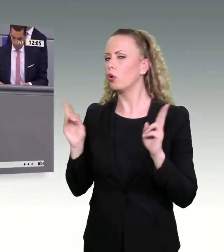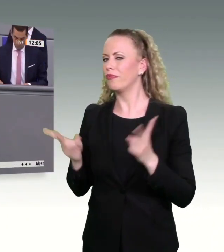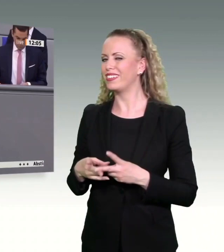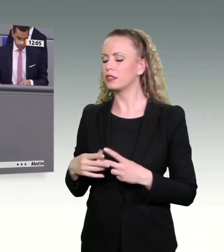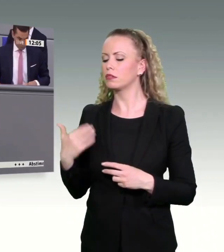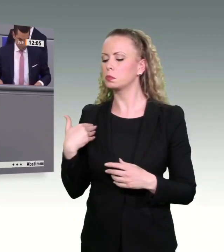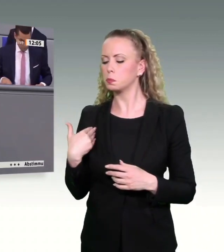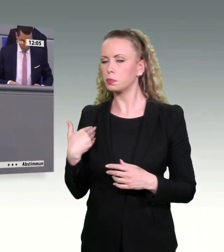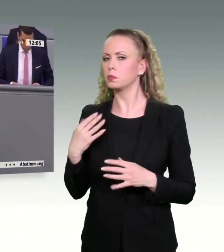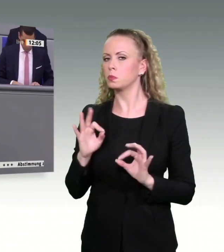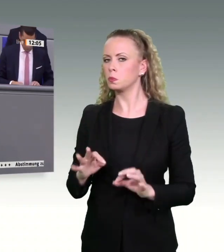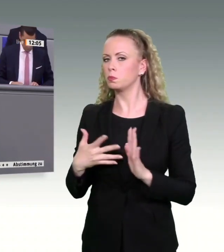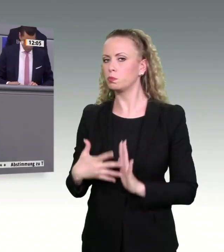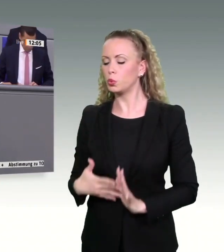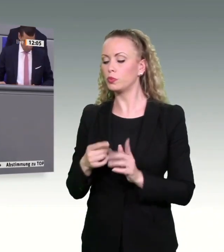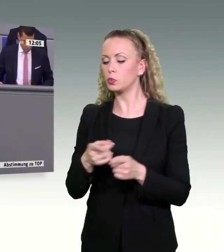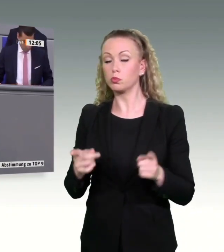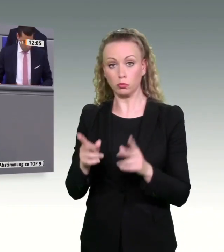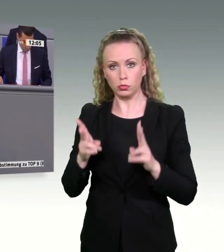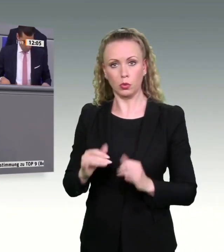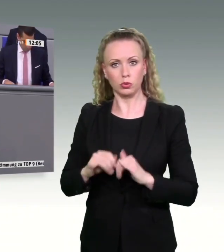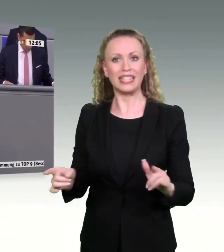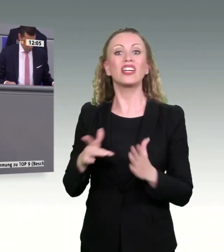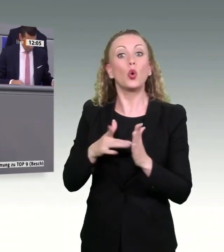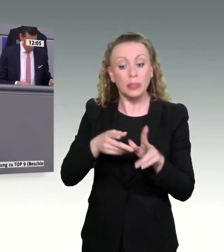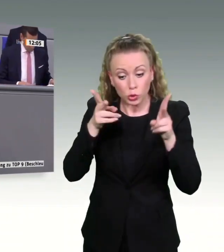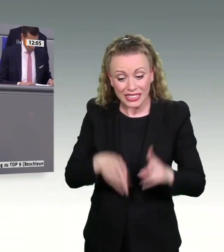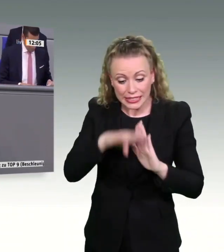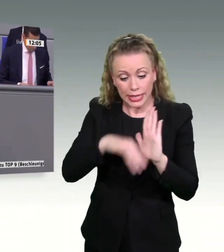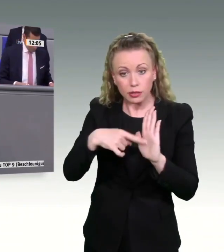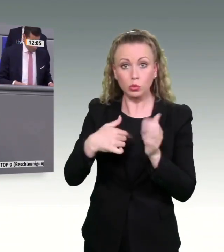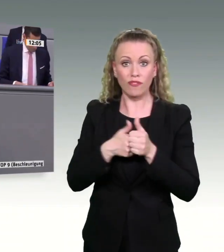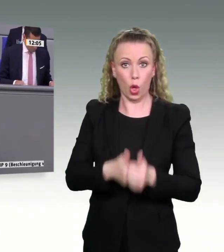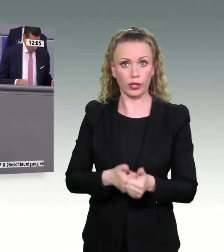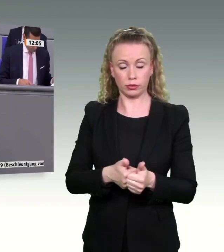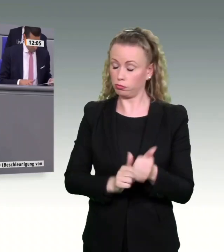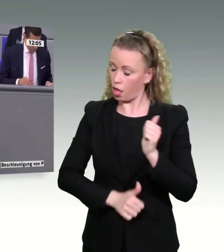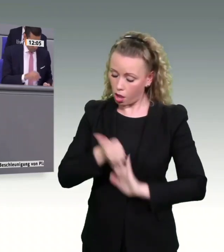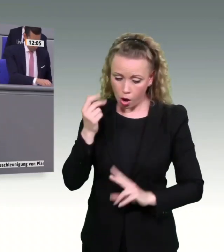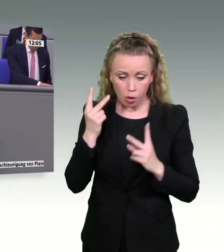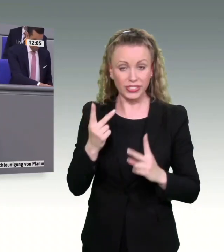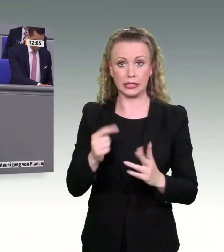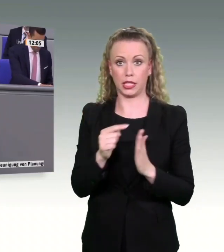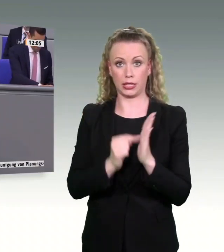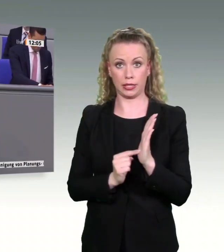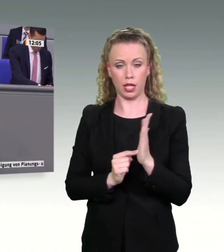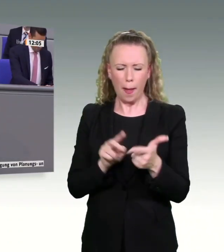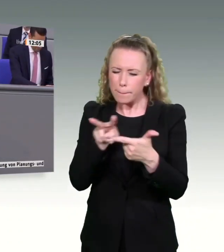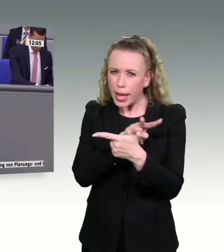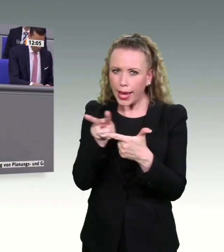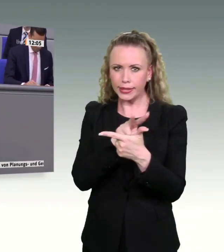gleichermaßen berücksichtigt werden. Weil Rechtssicherheit ist in diesem Land zentral und das bleibt auch zentral. Und wenn wir das hinkriegen, wenn wir diese